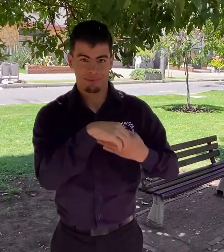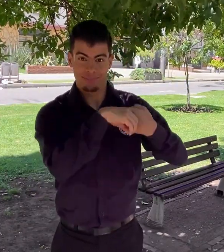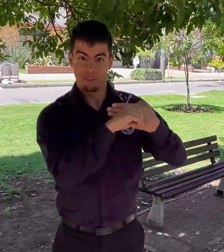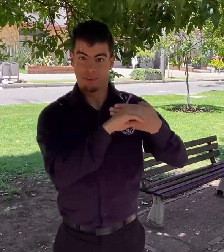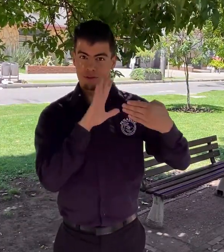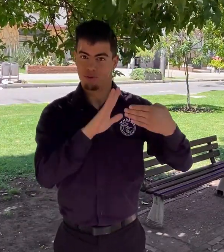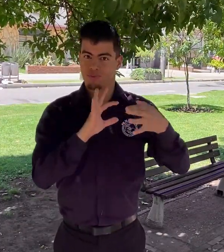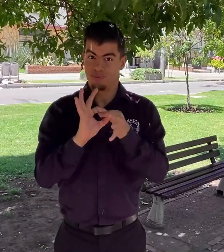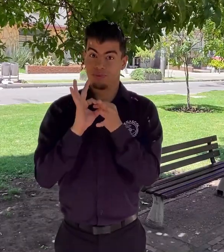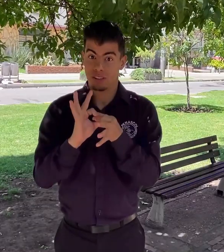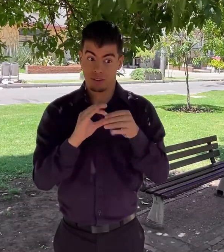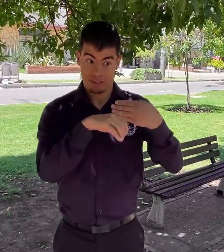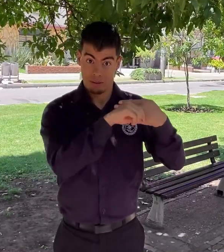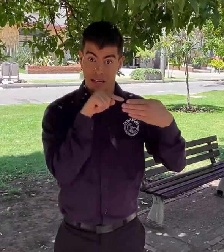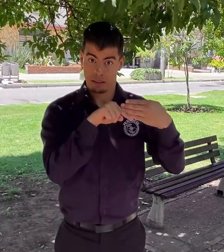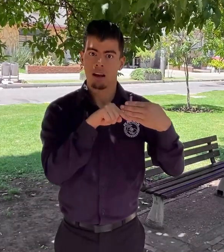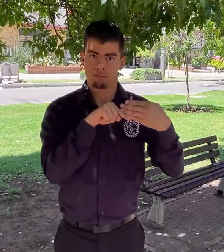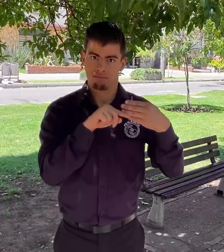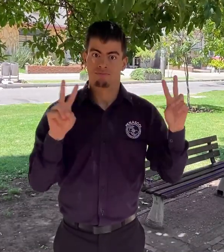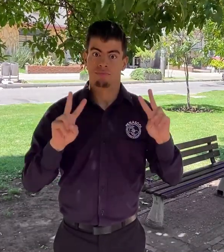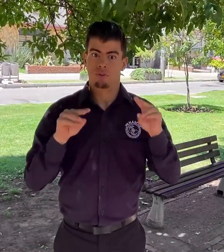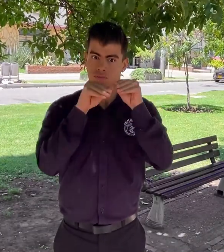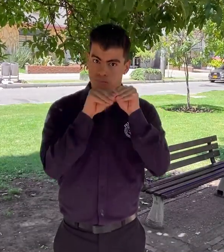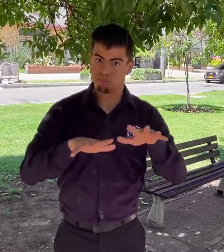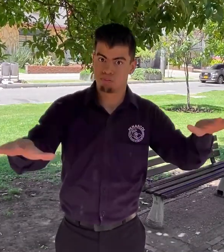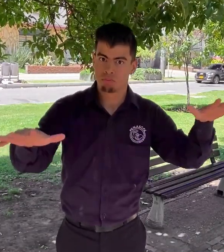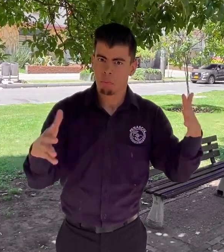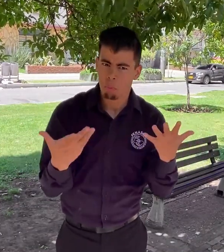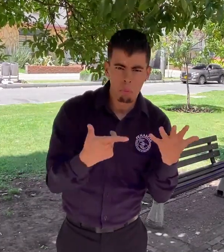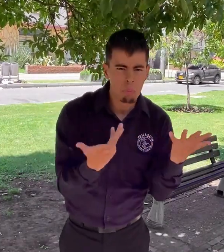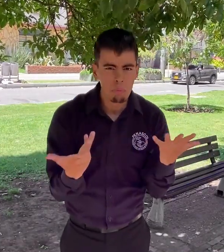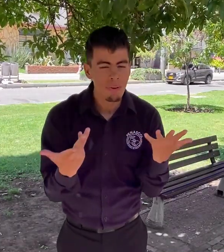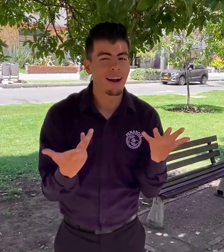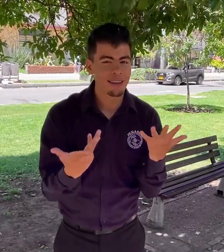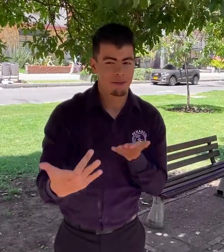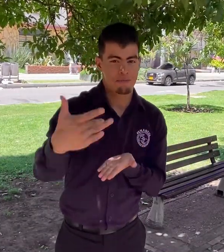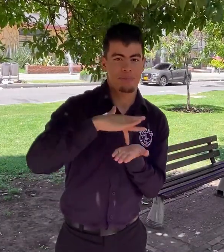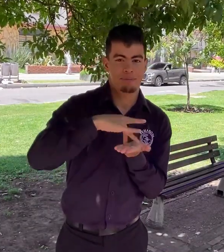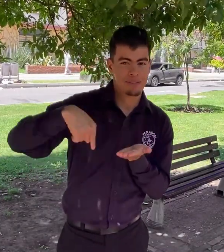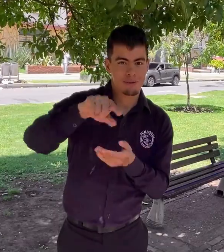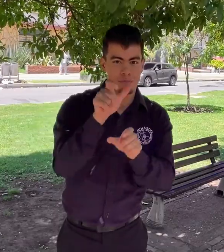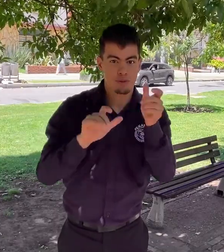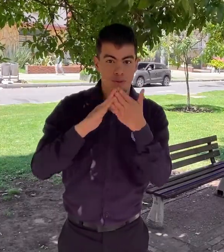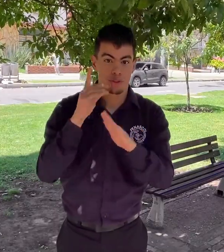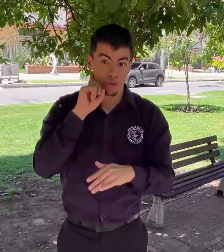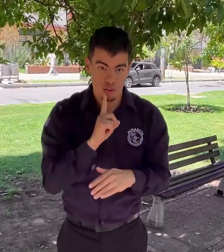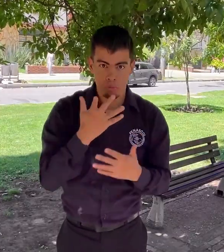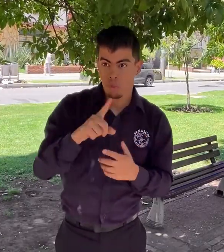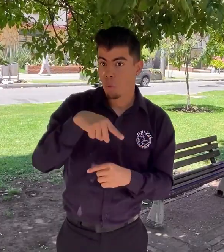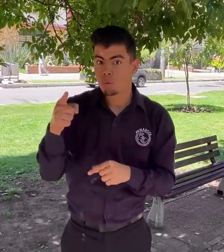del Instagram de FENASCOL tendremos una transmisión en vivo para que participen las personas sordas y también los que sepan lengua de señas son bienvenidos